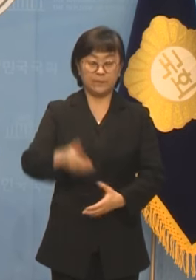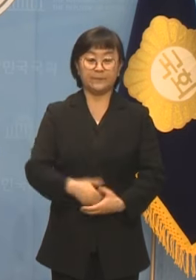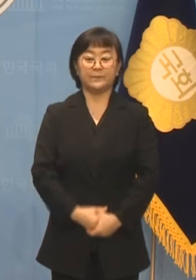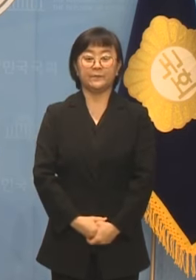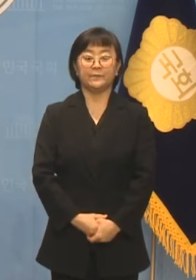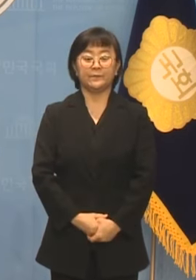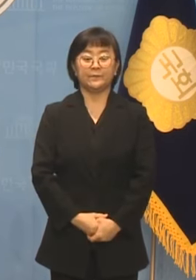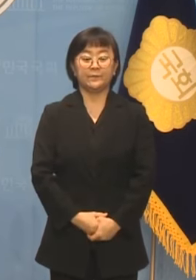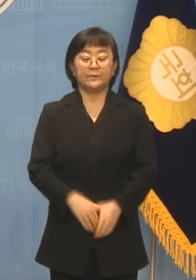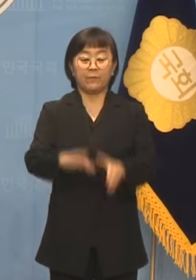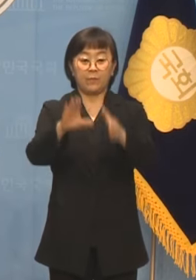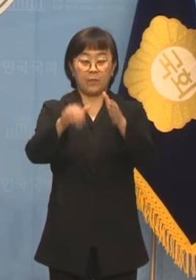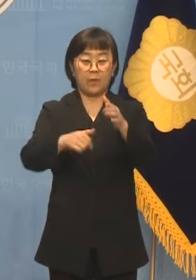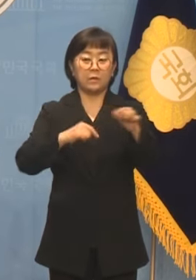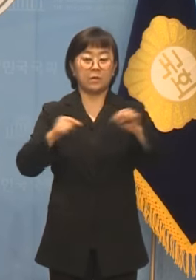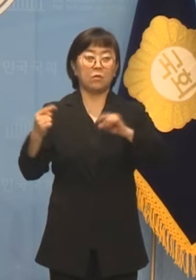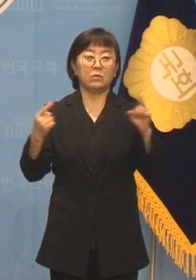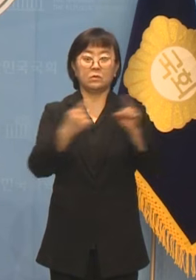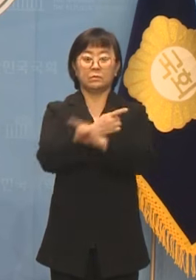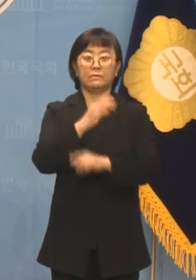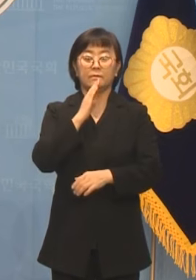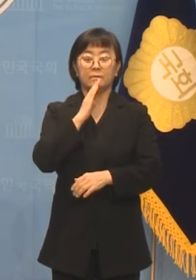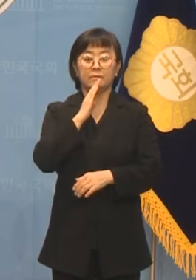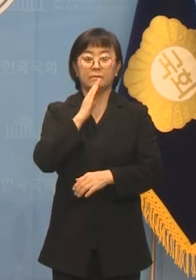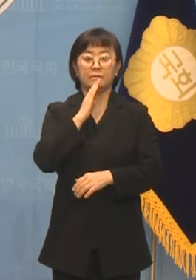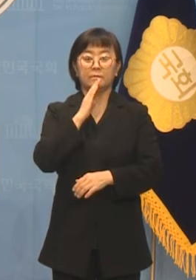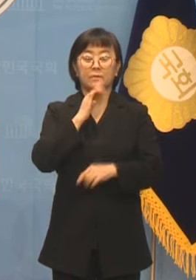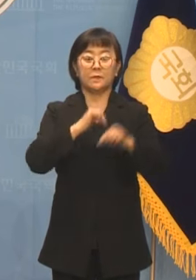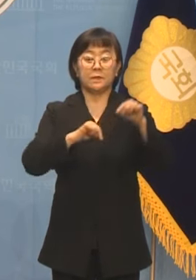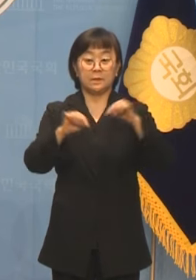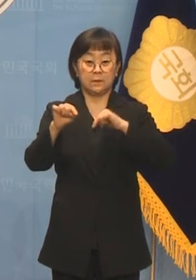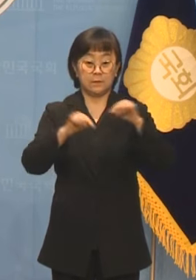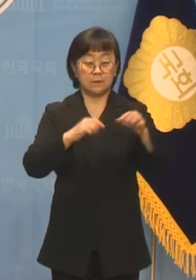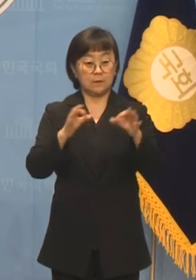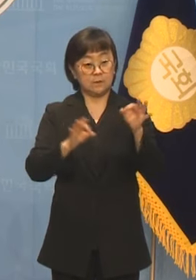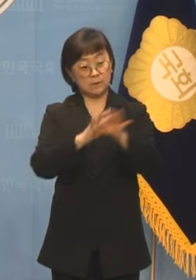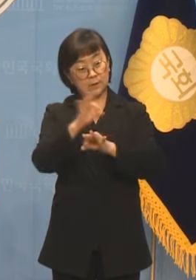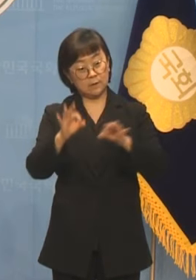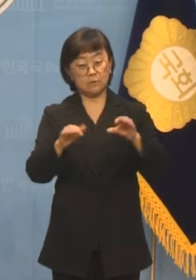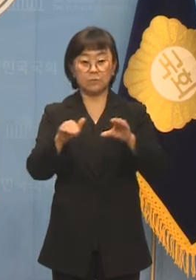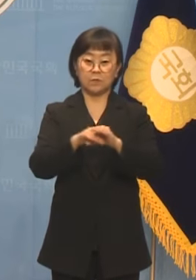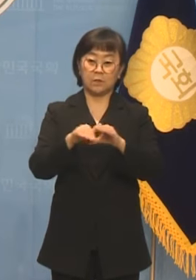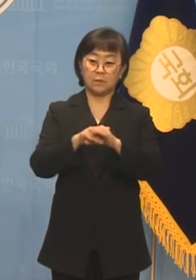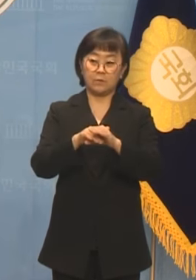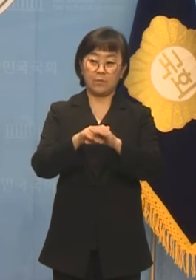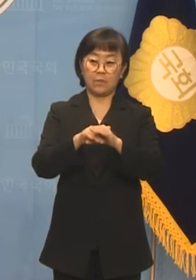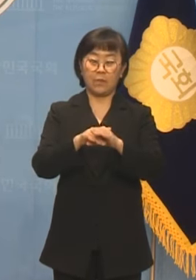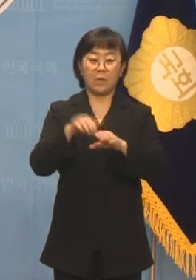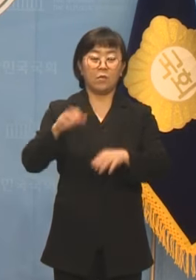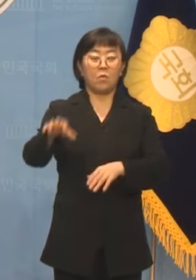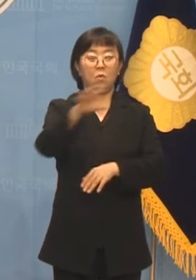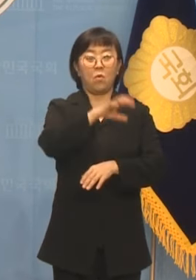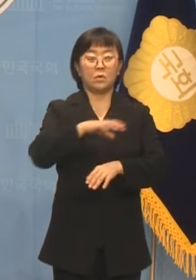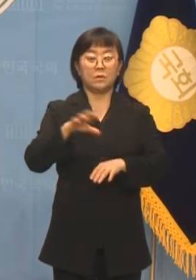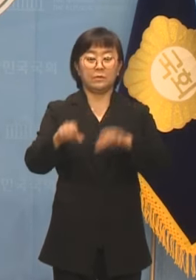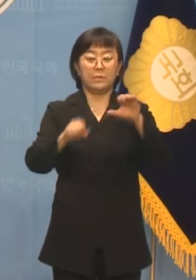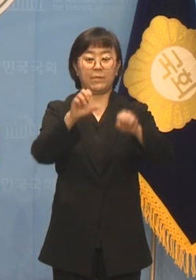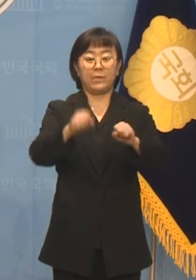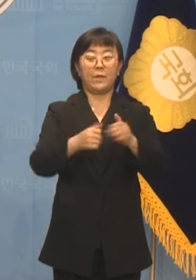다행히도 정권이 교체되었지만 정치, 경제, 문화 등 곳곳을 장악한